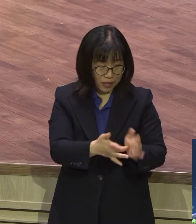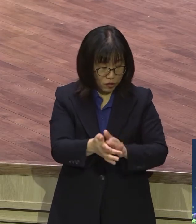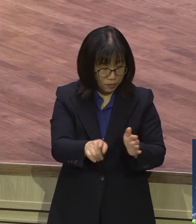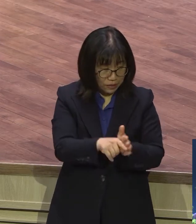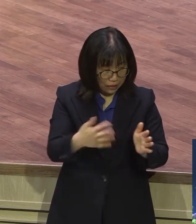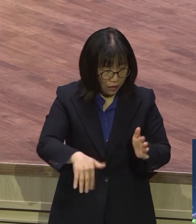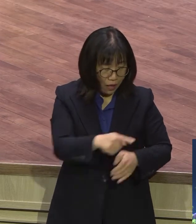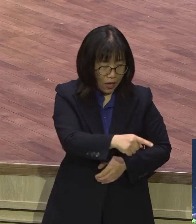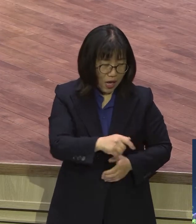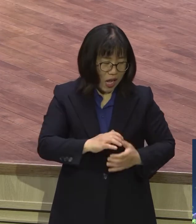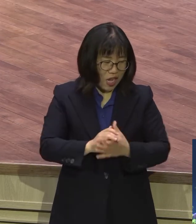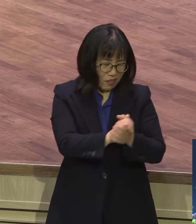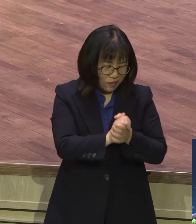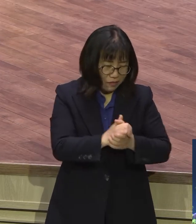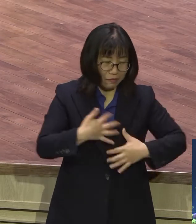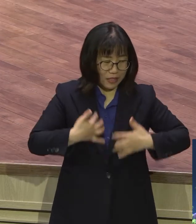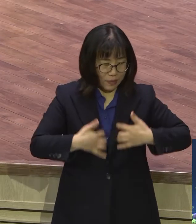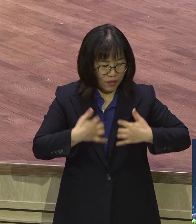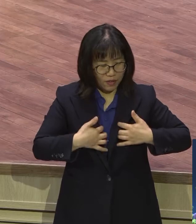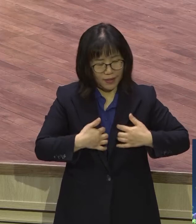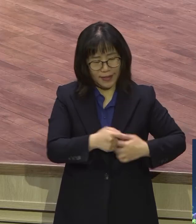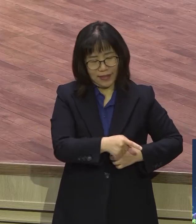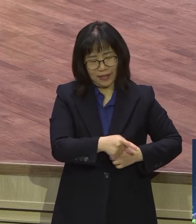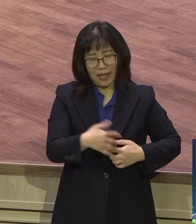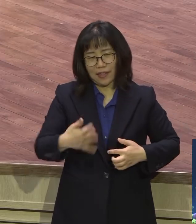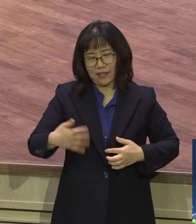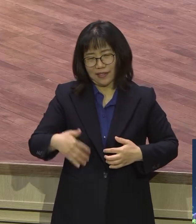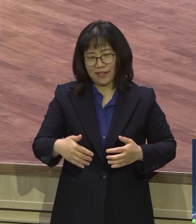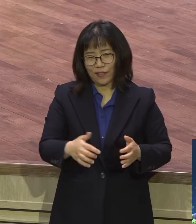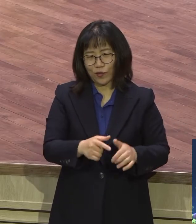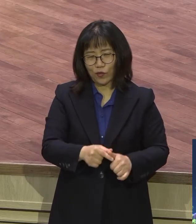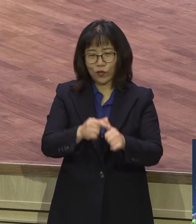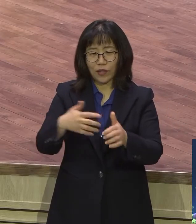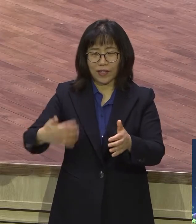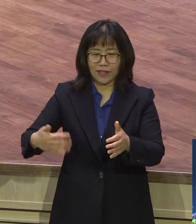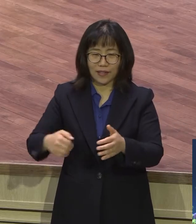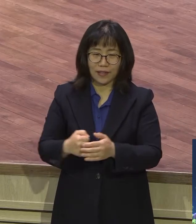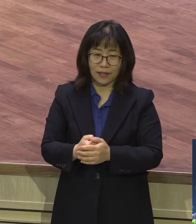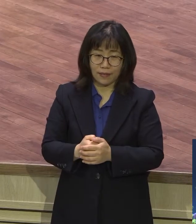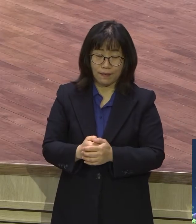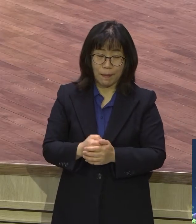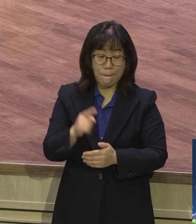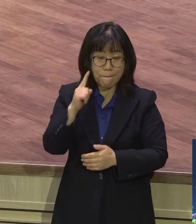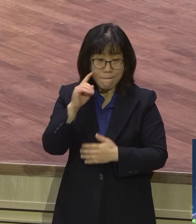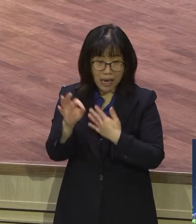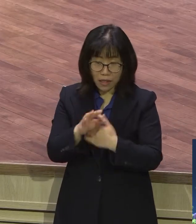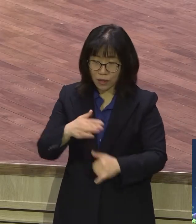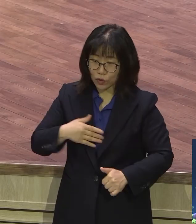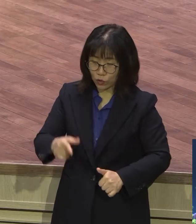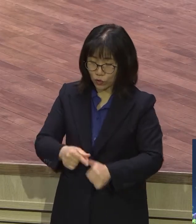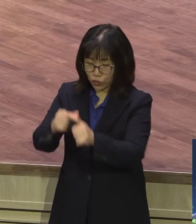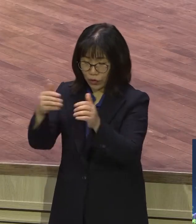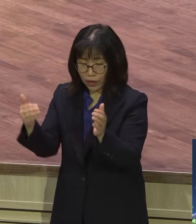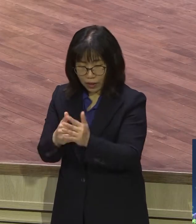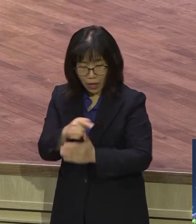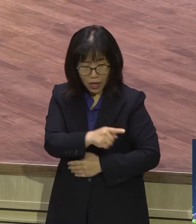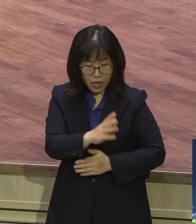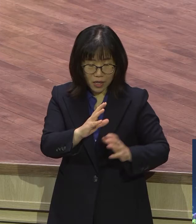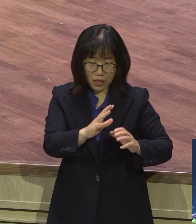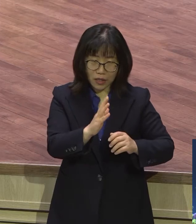천국 백성이 성령의 사람은요 그게 안 되게 돼 있어요 옛날에는 술을 많이 마시고 술을